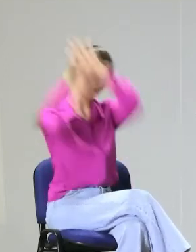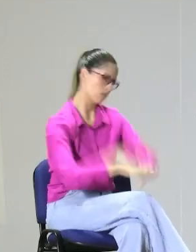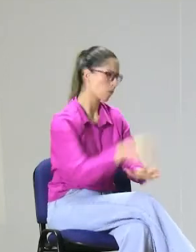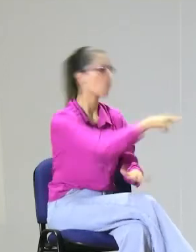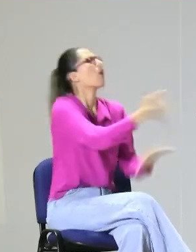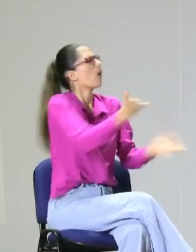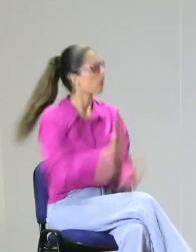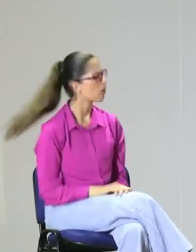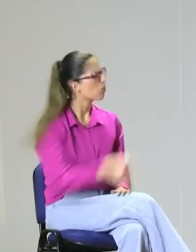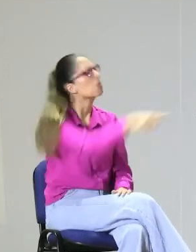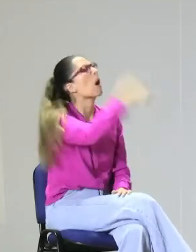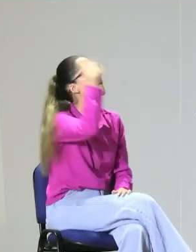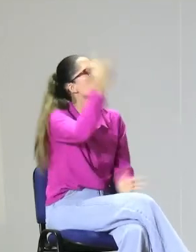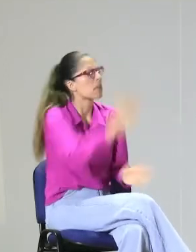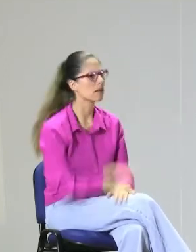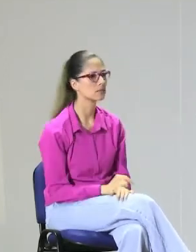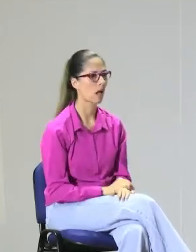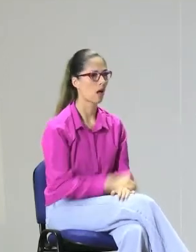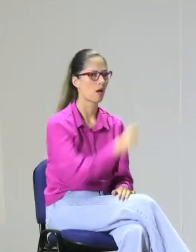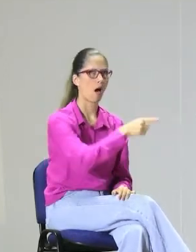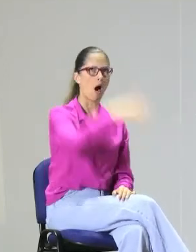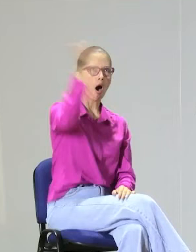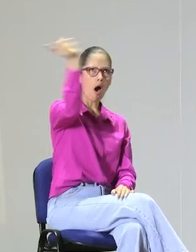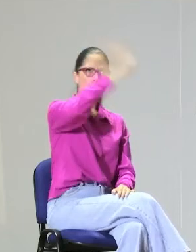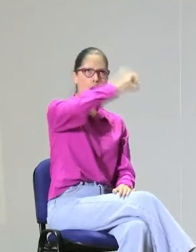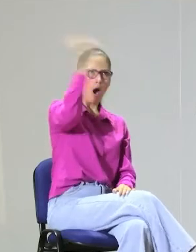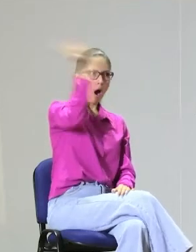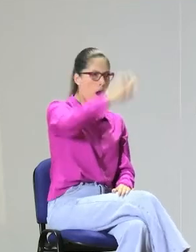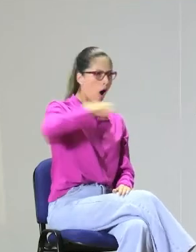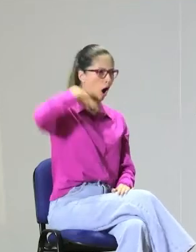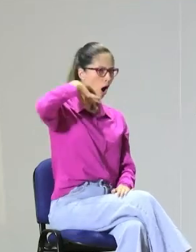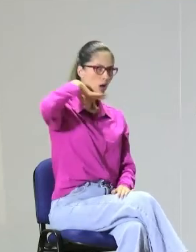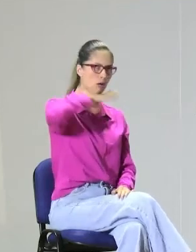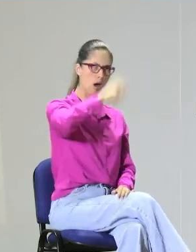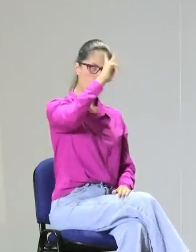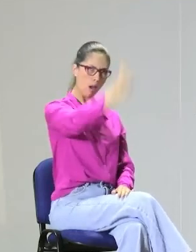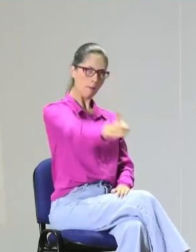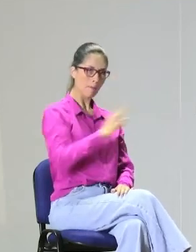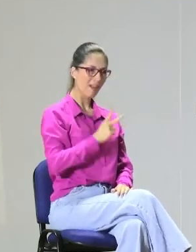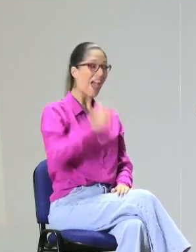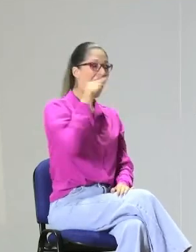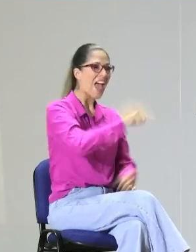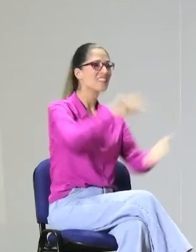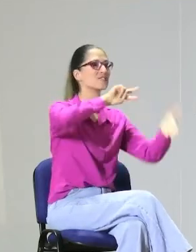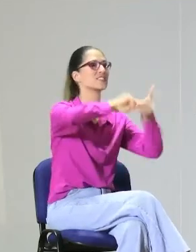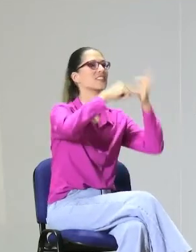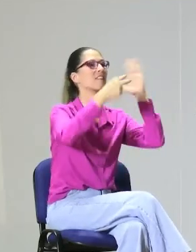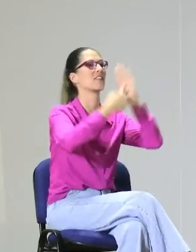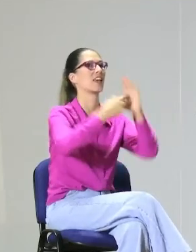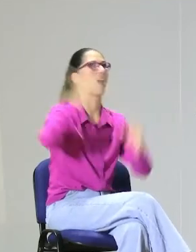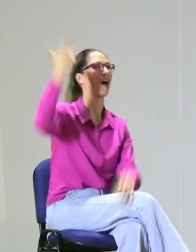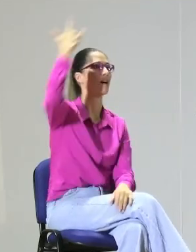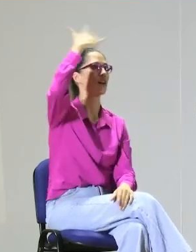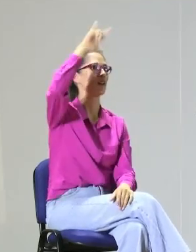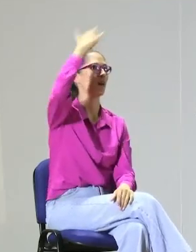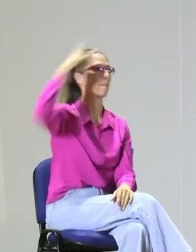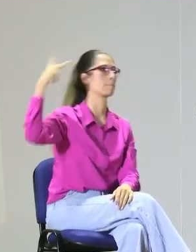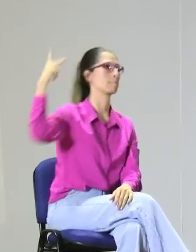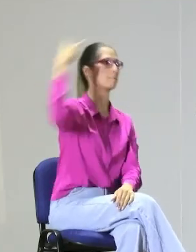¿cómo les parece que un niño estaba siendo atropellado, vulnerado por los oyentes? ¿Ustedes qué les parece eso? Y los niños van a